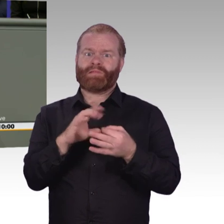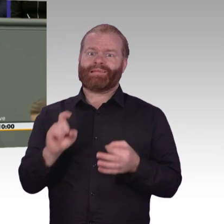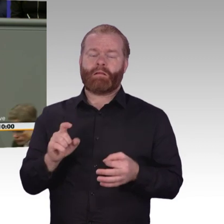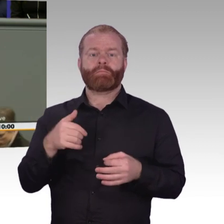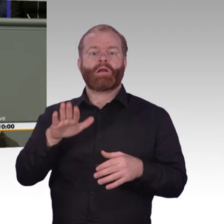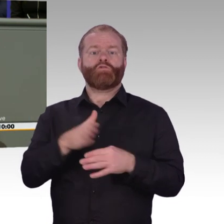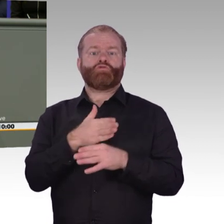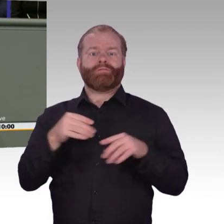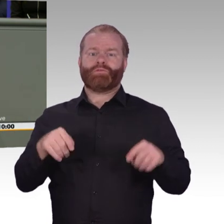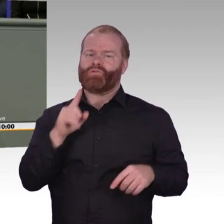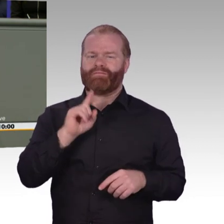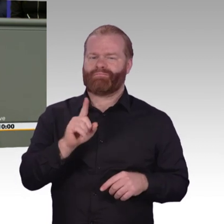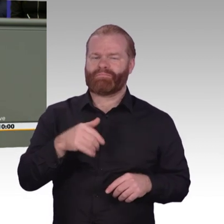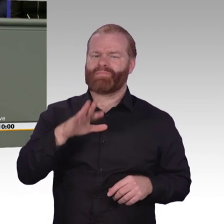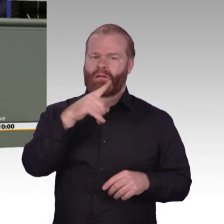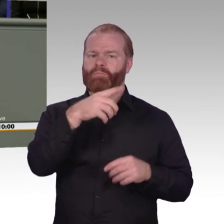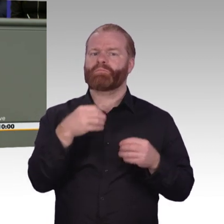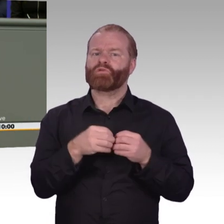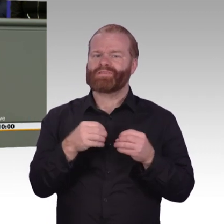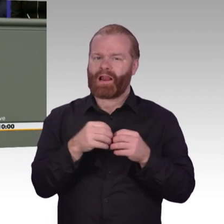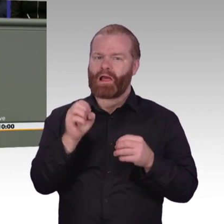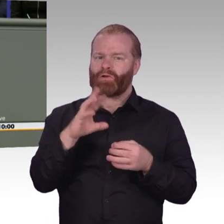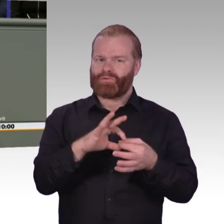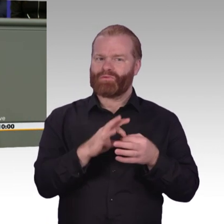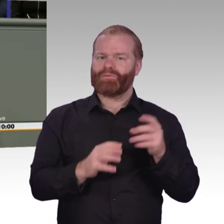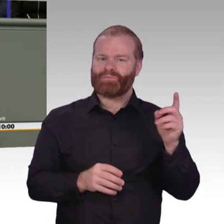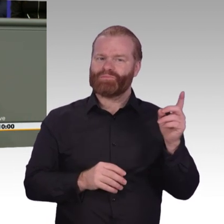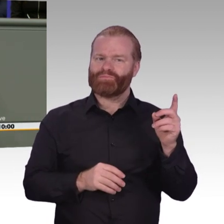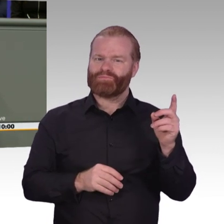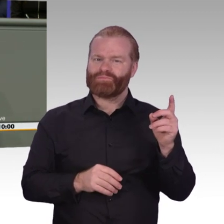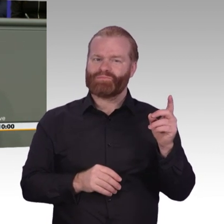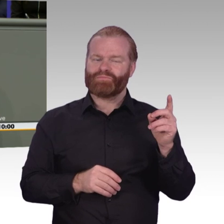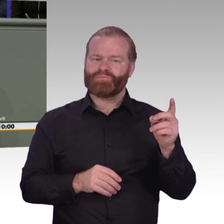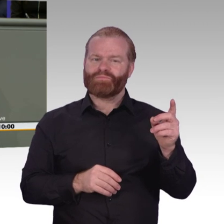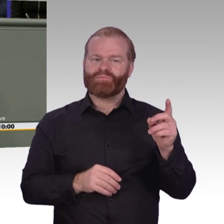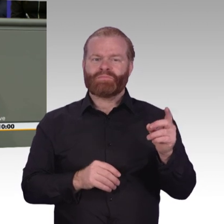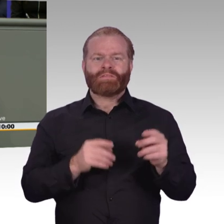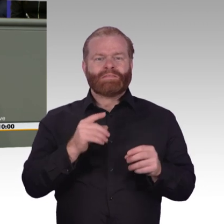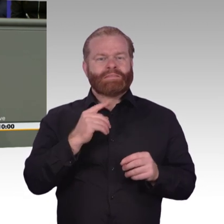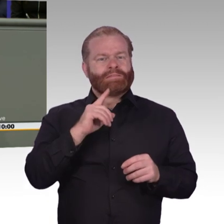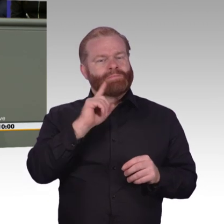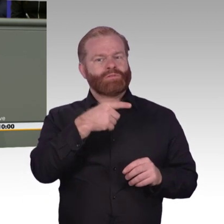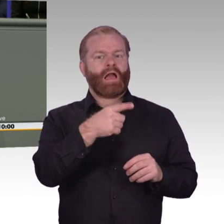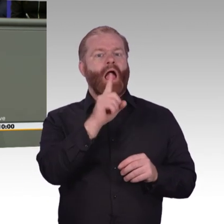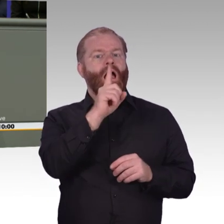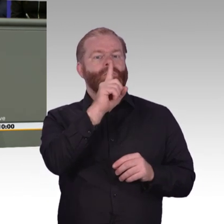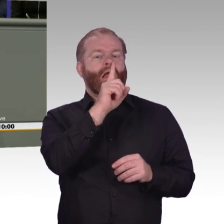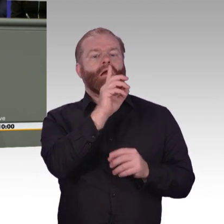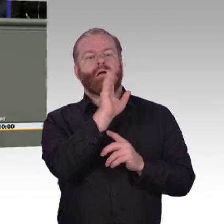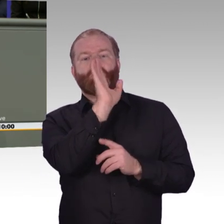Data, Open Government und offene Standards. Im Koalitionsvertrag hatten Sie ja noch ein paar gute Ideen. Da haben Sie zum Beispiel die